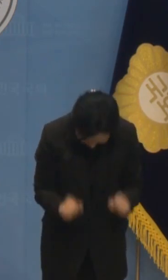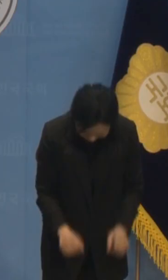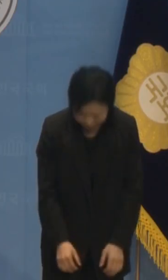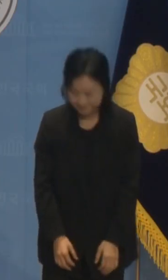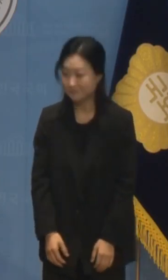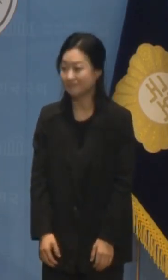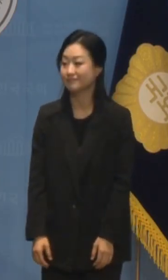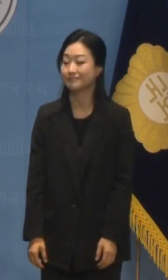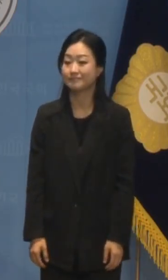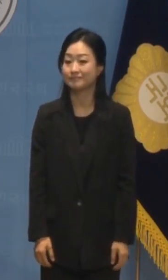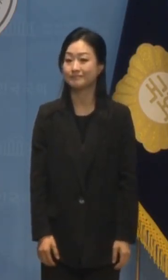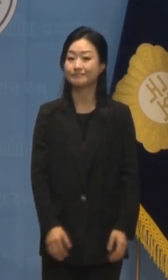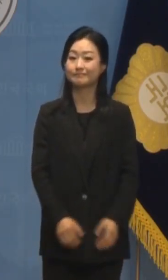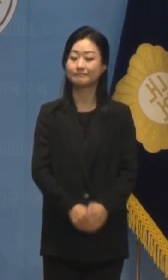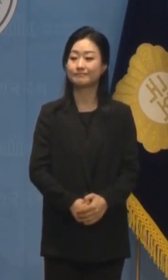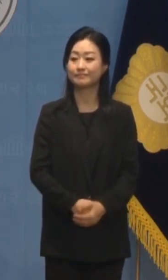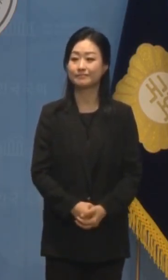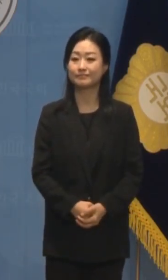예상보를 하셨습니다.